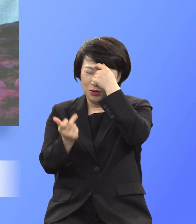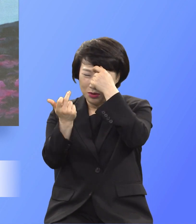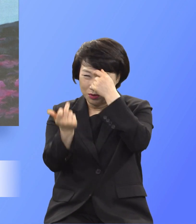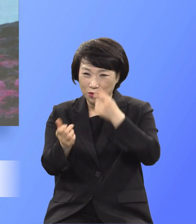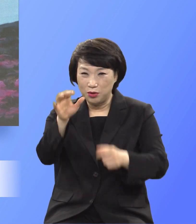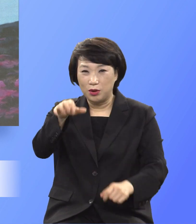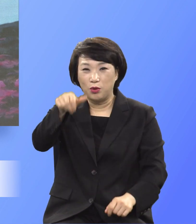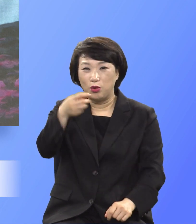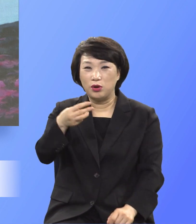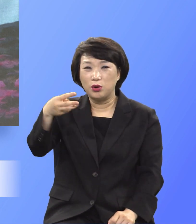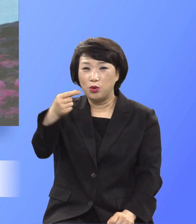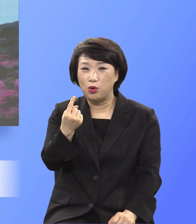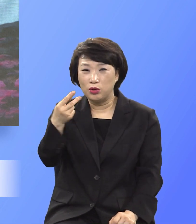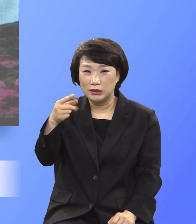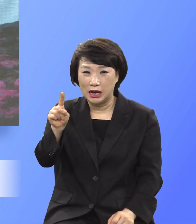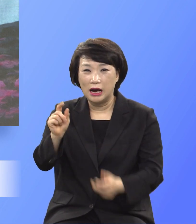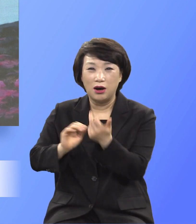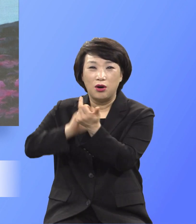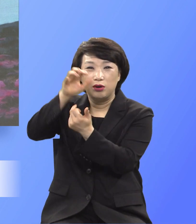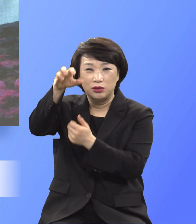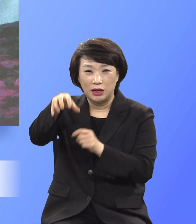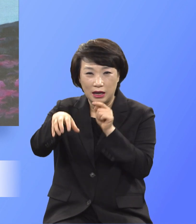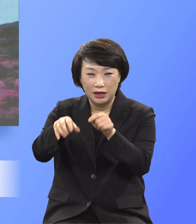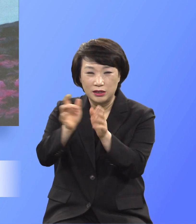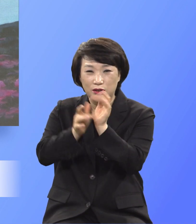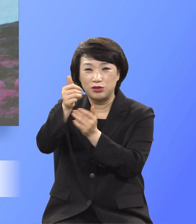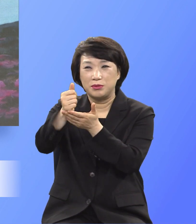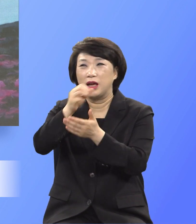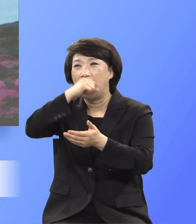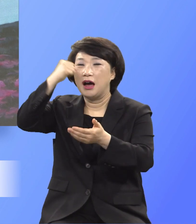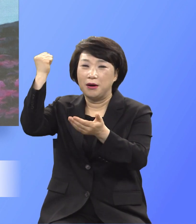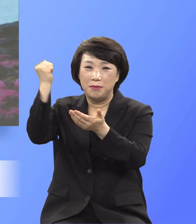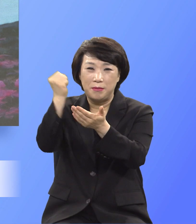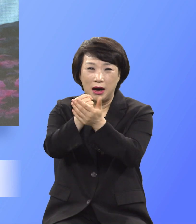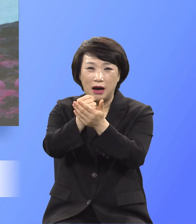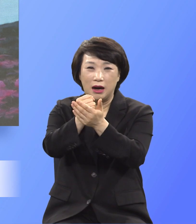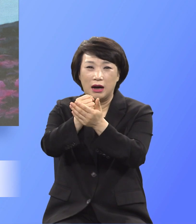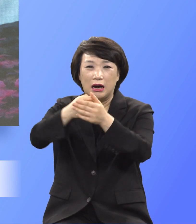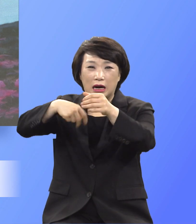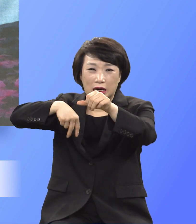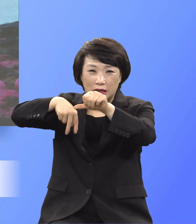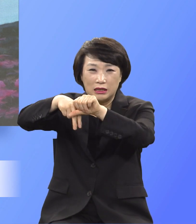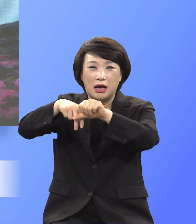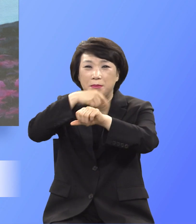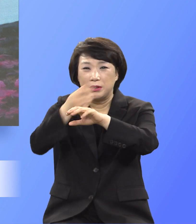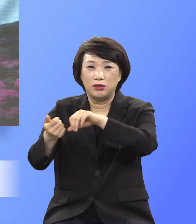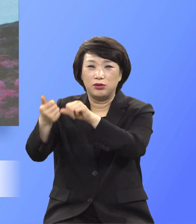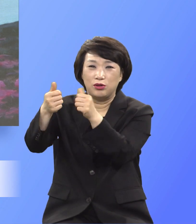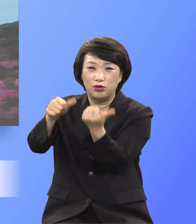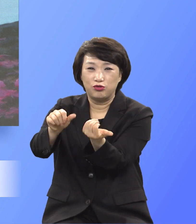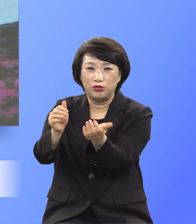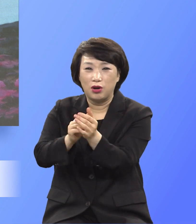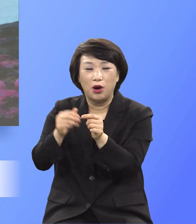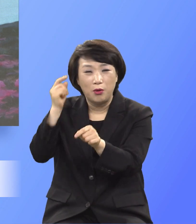그 언덕에서 십자가에 못 박아 죽여서 나를 살리는